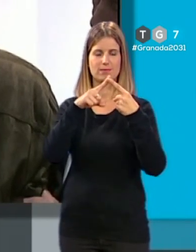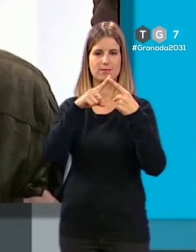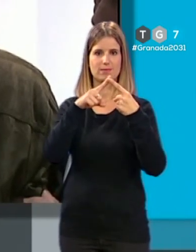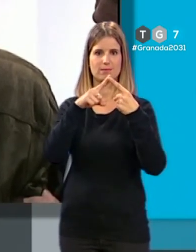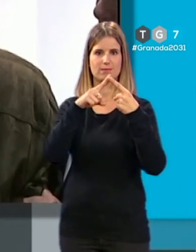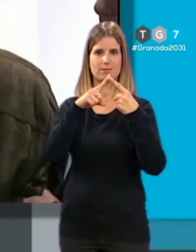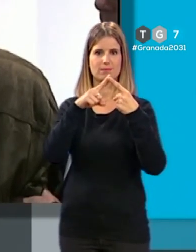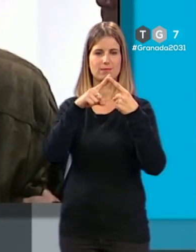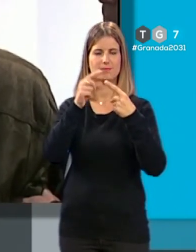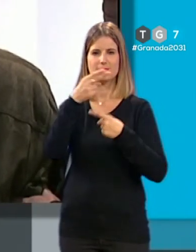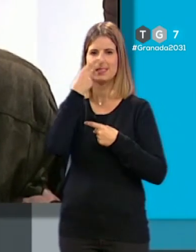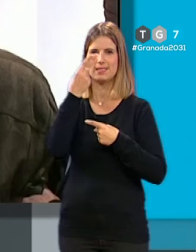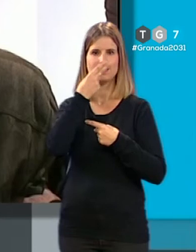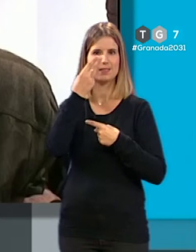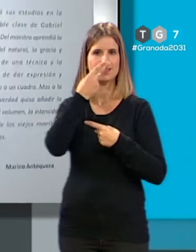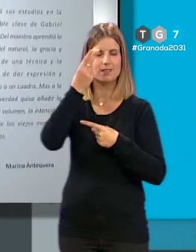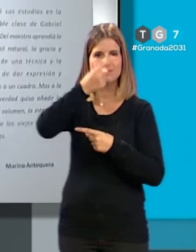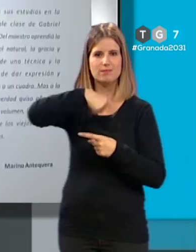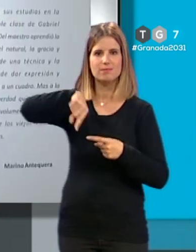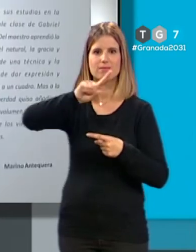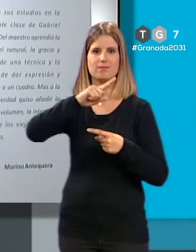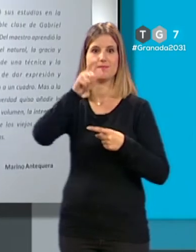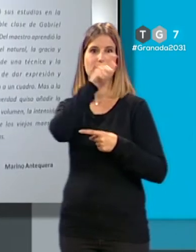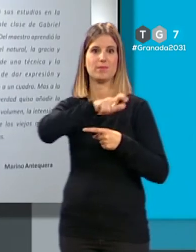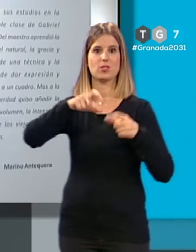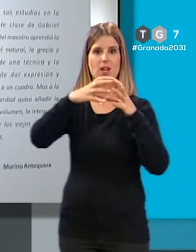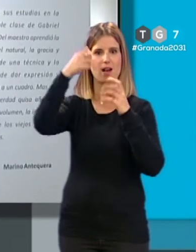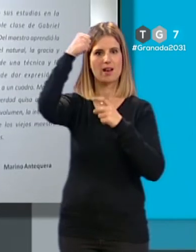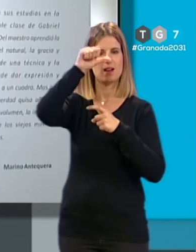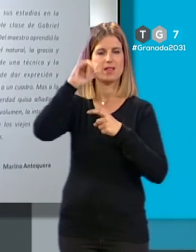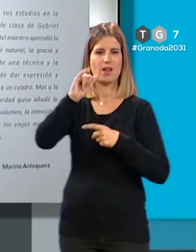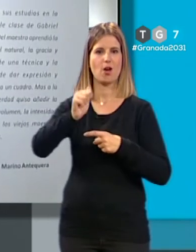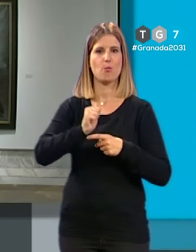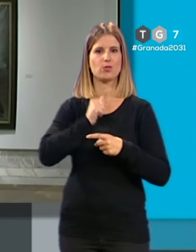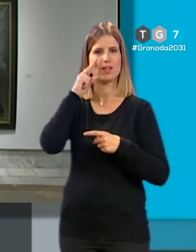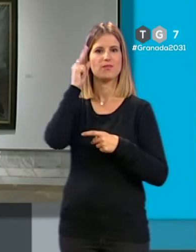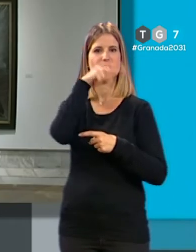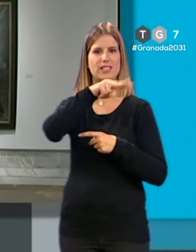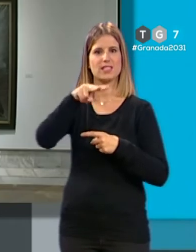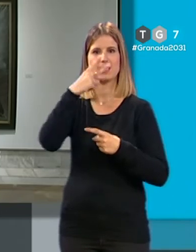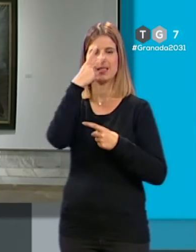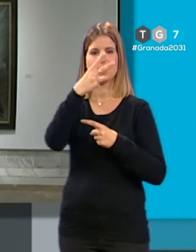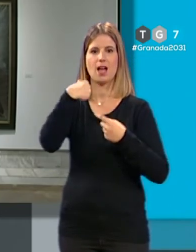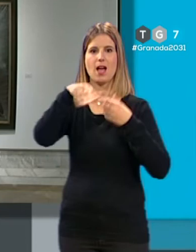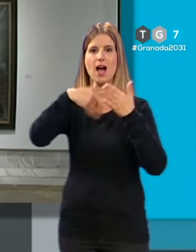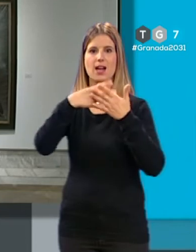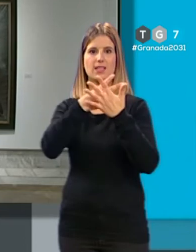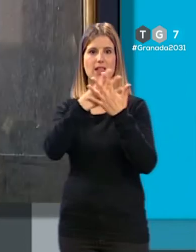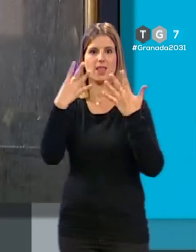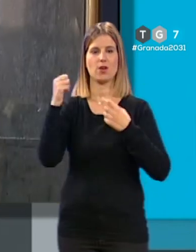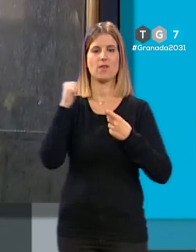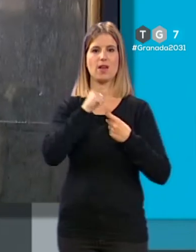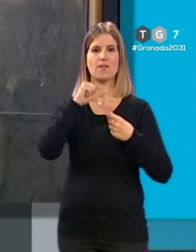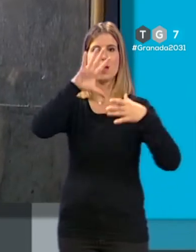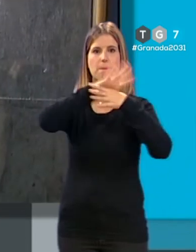el interés que se han tomado. Los granadinos tienen la oportunidad de visitar la exposición hasta el 19 de abril de martes a